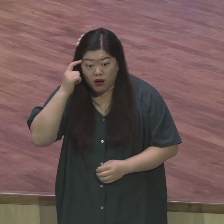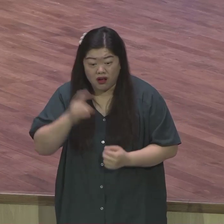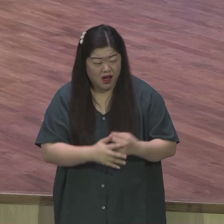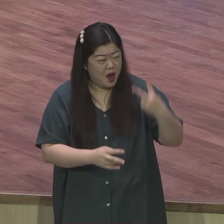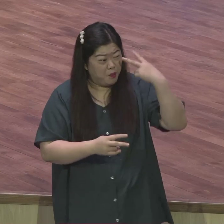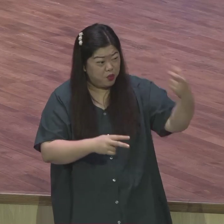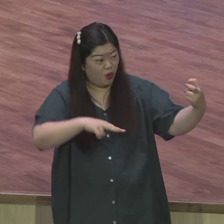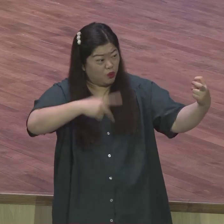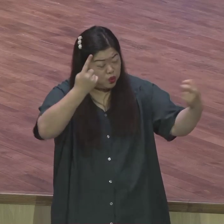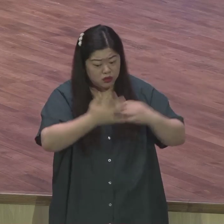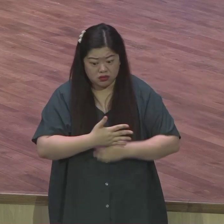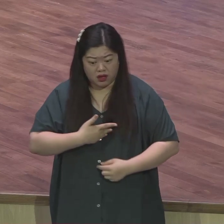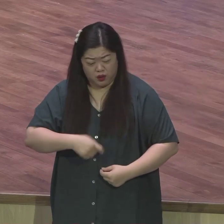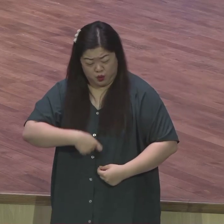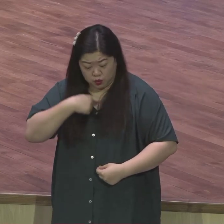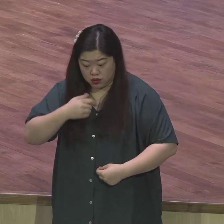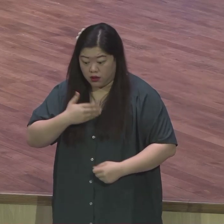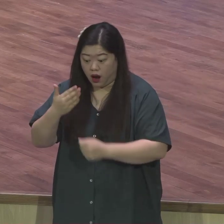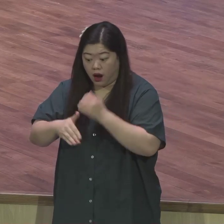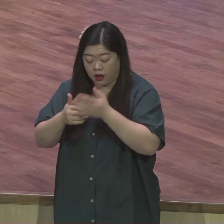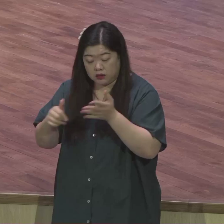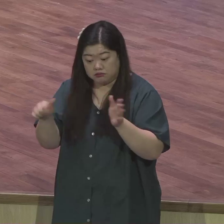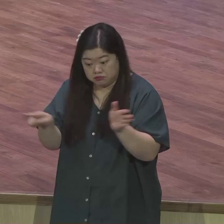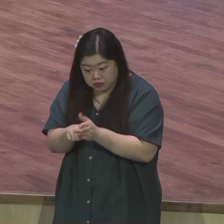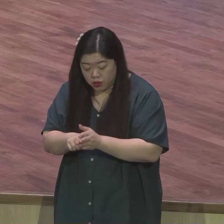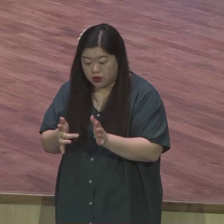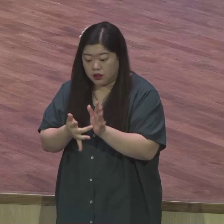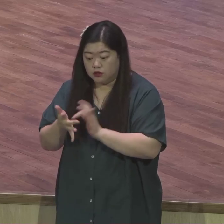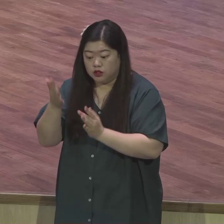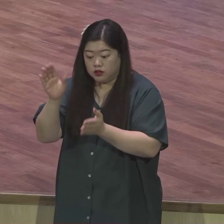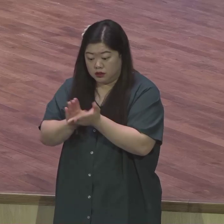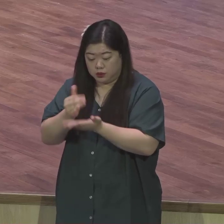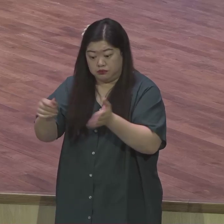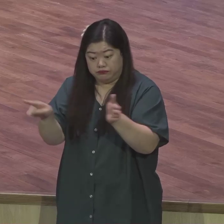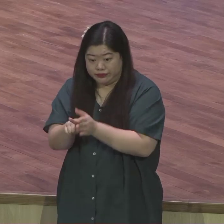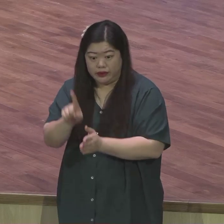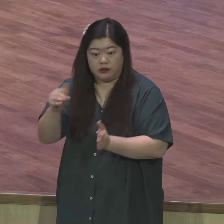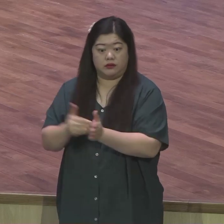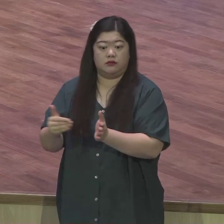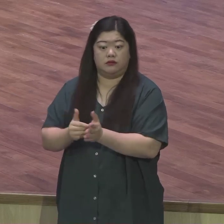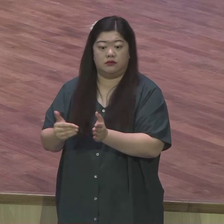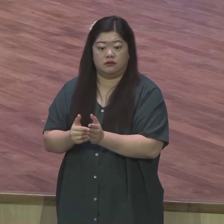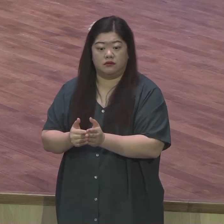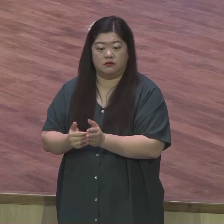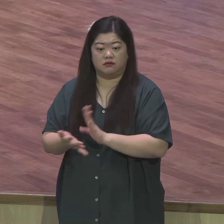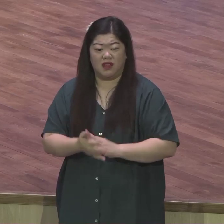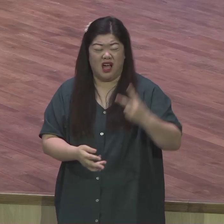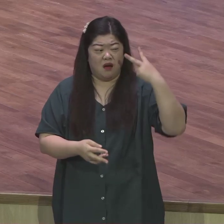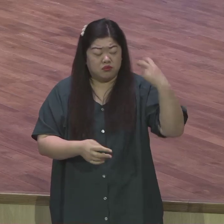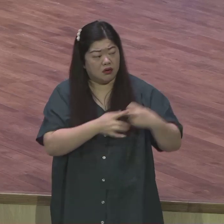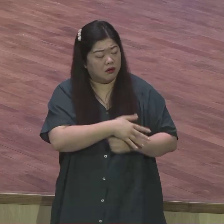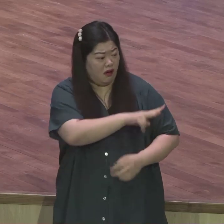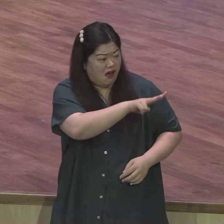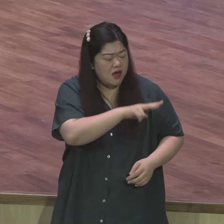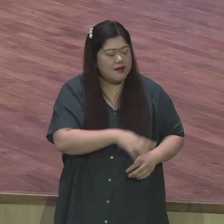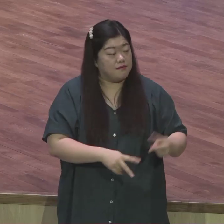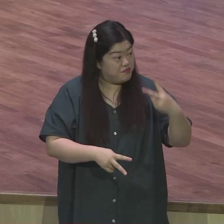아니잖아요 그럼 무슨 말해도 상관없잖아요 저 사람은 날 몰라서 그래 저 사람을 알면